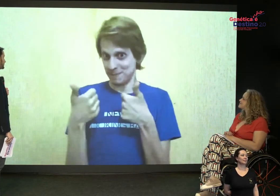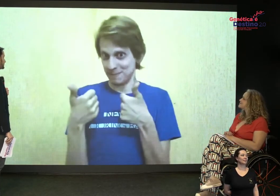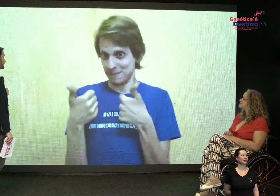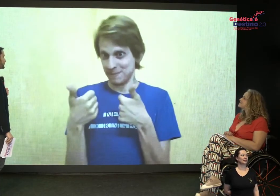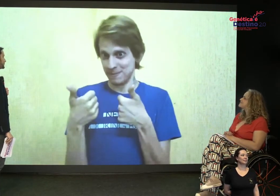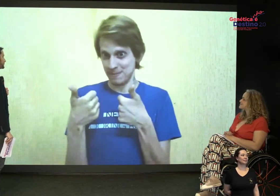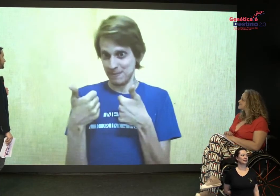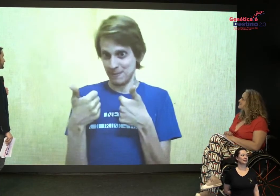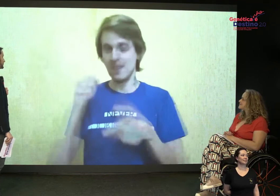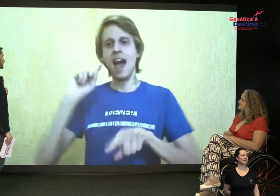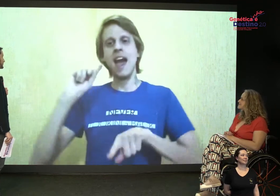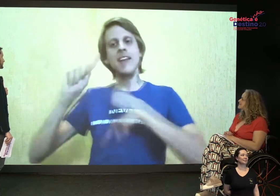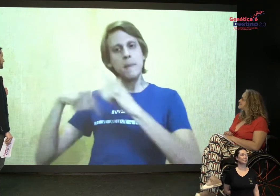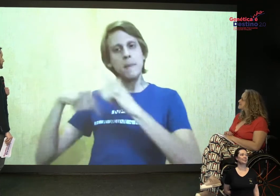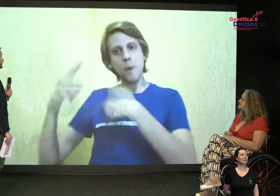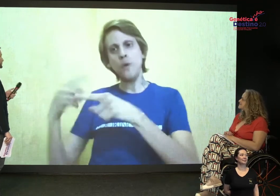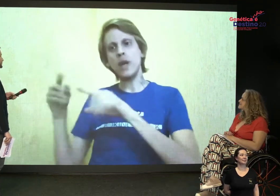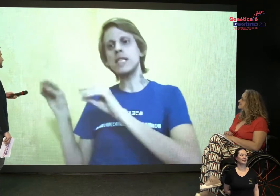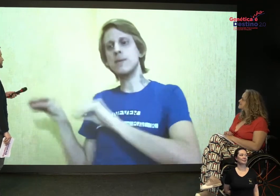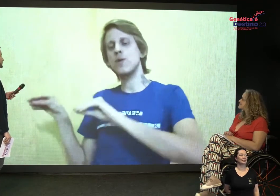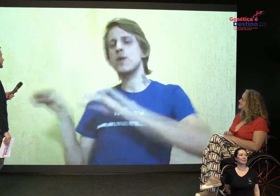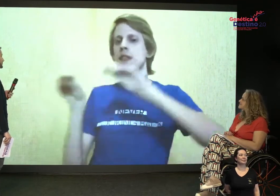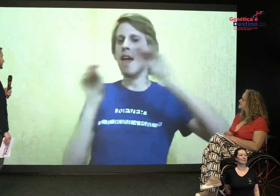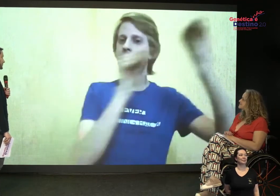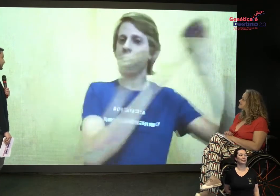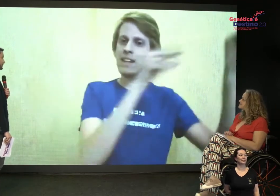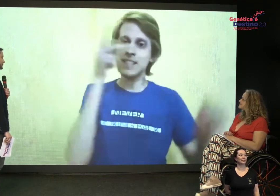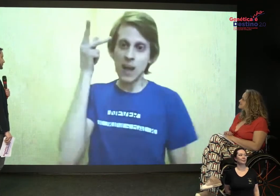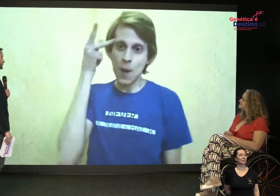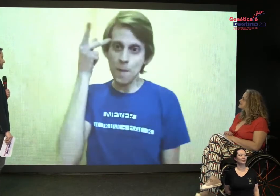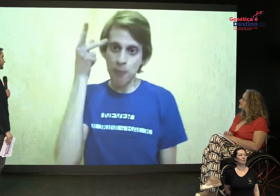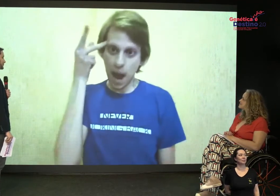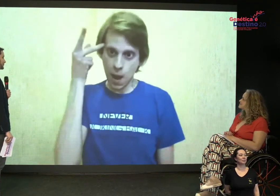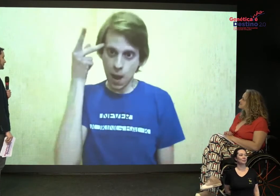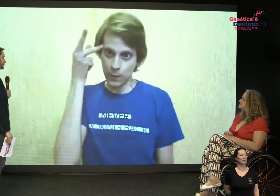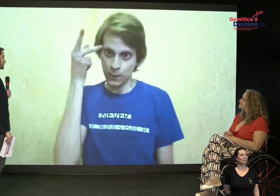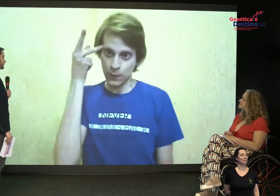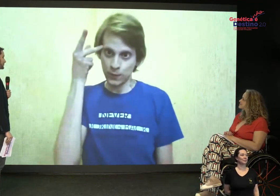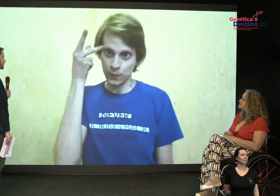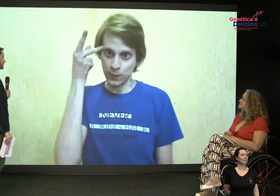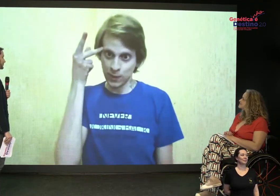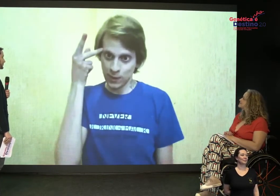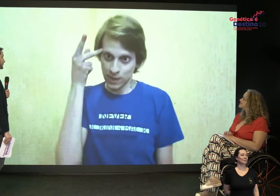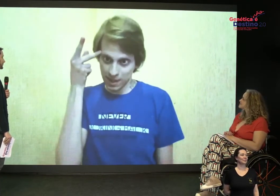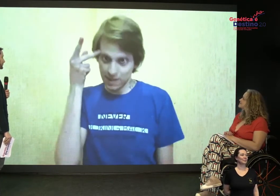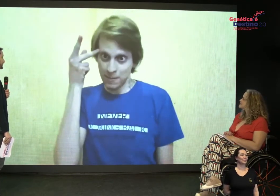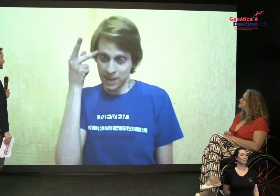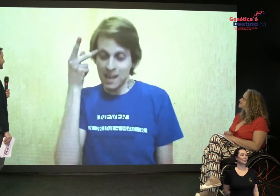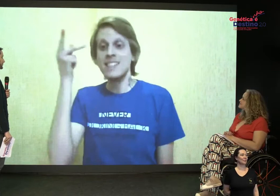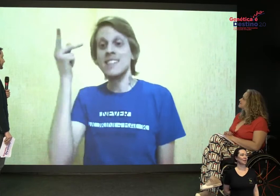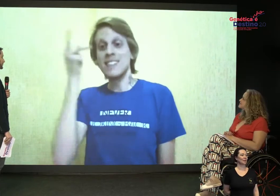Ok? É isso aí. E aí, depois, eu acabei me mudando. Então, eu vim para São Paulo.